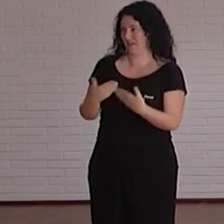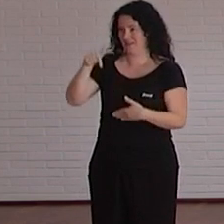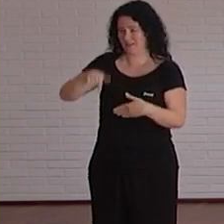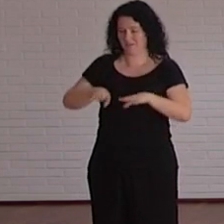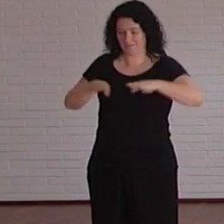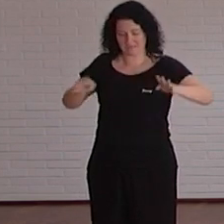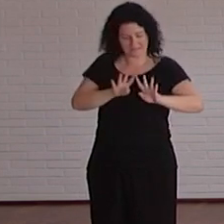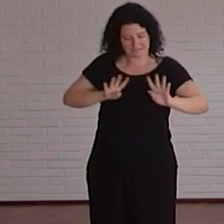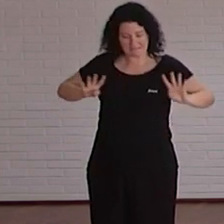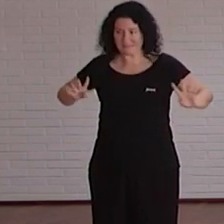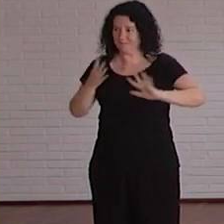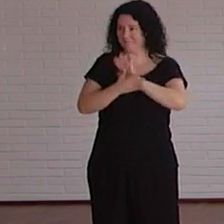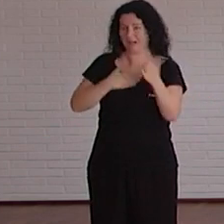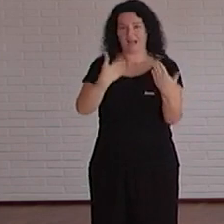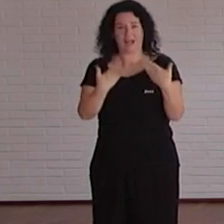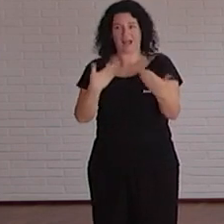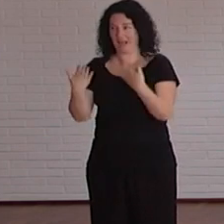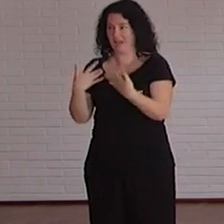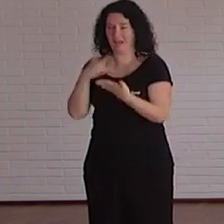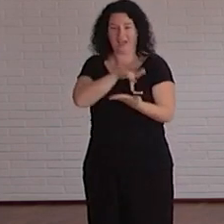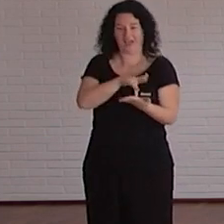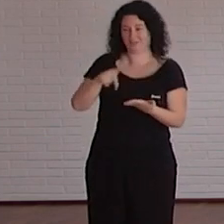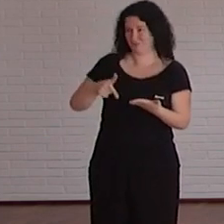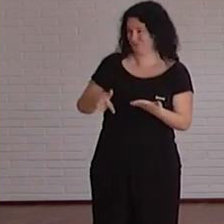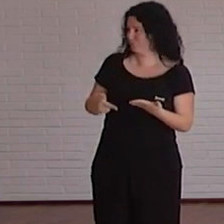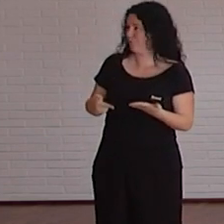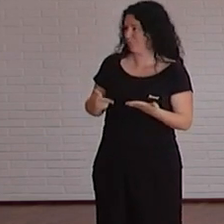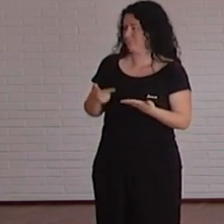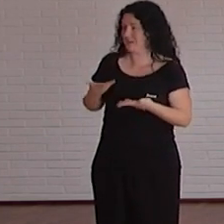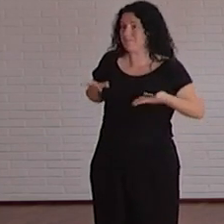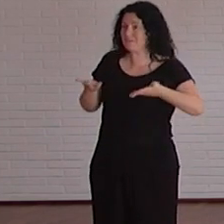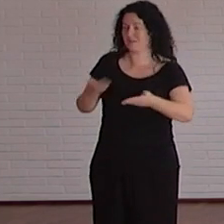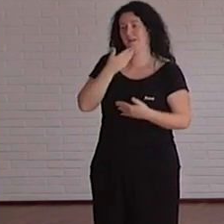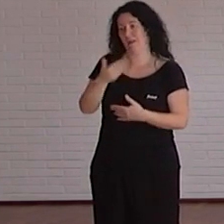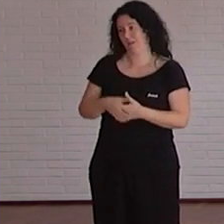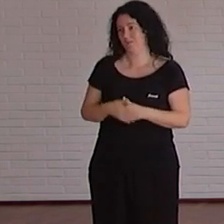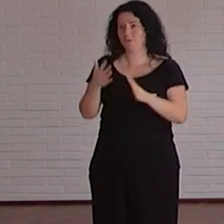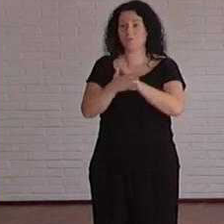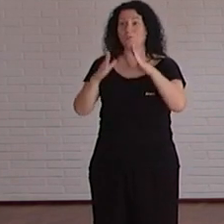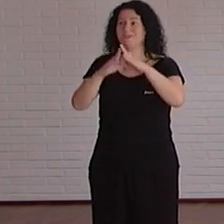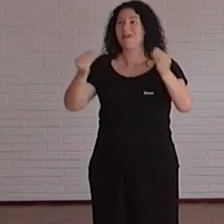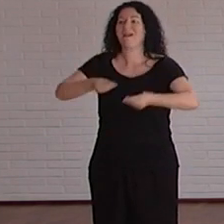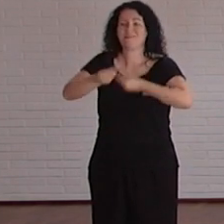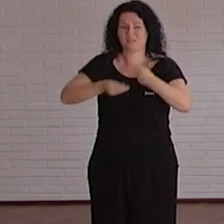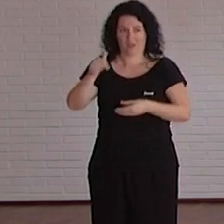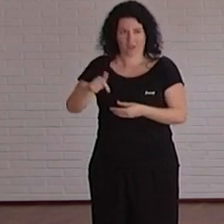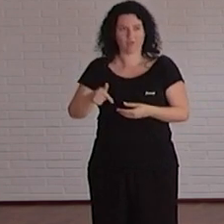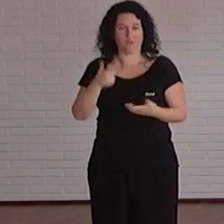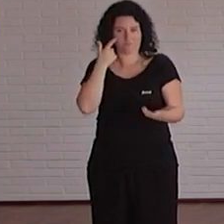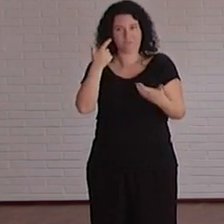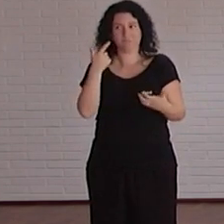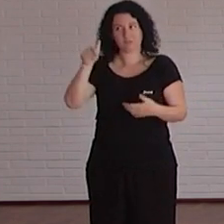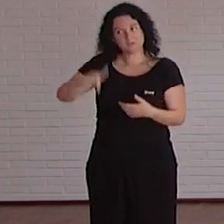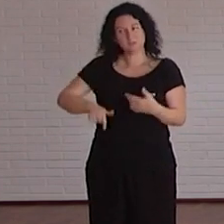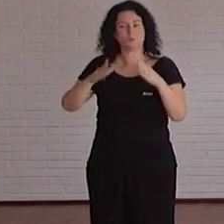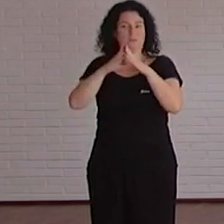mesa redonda y a este acto en el que se pone en valor todo lo que se está haciendo en la universidad porque somos una universidad que estamos a